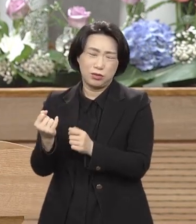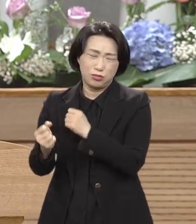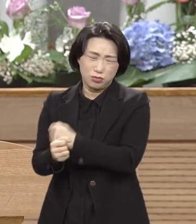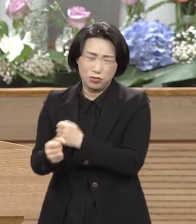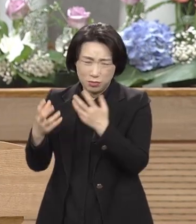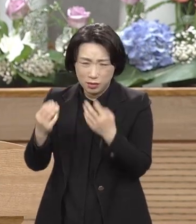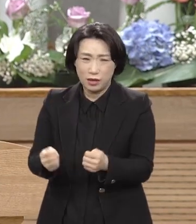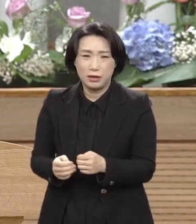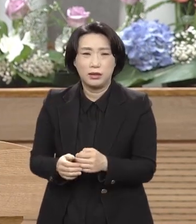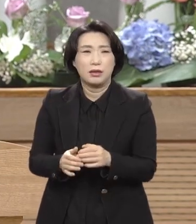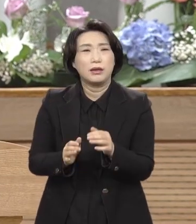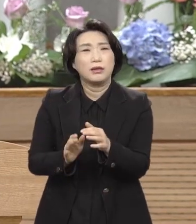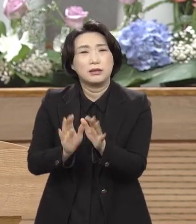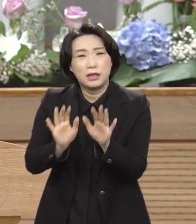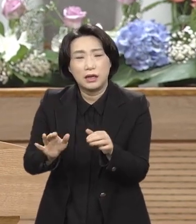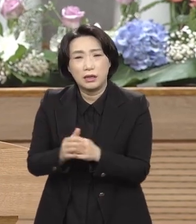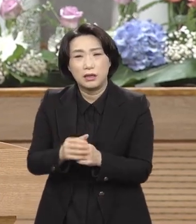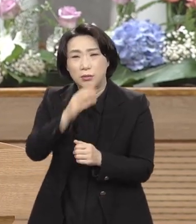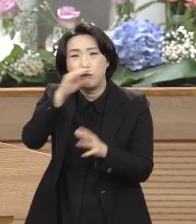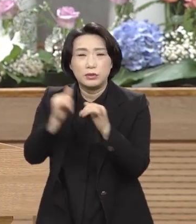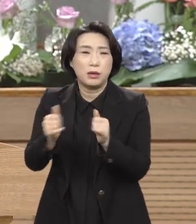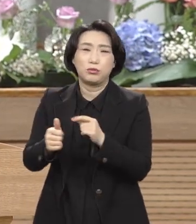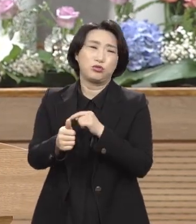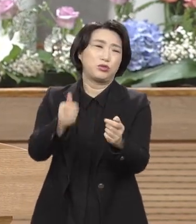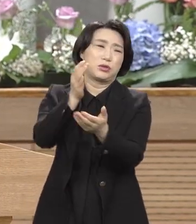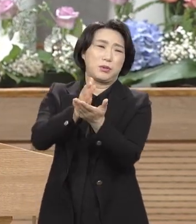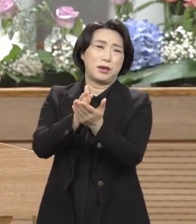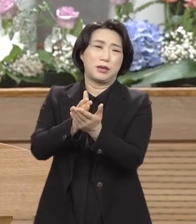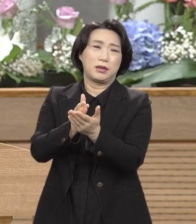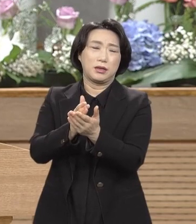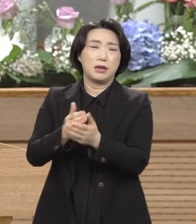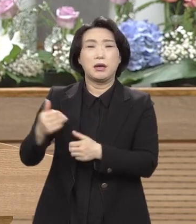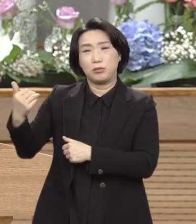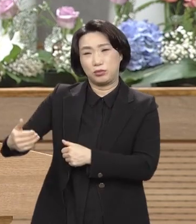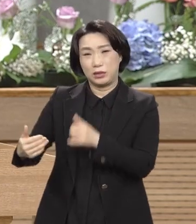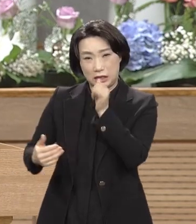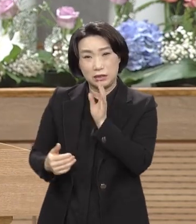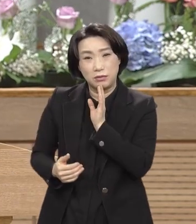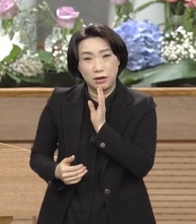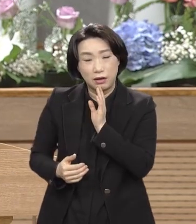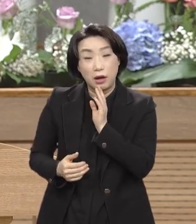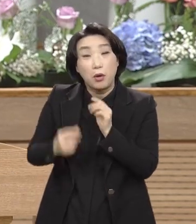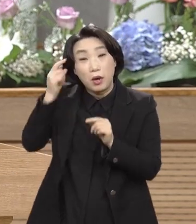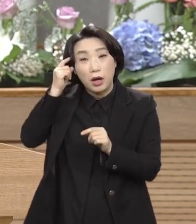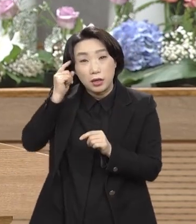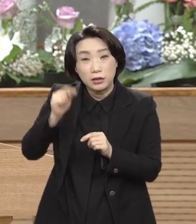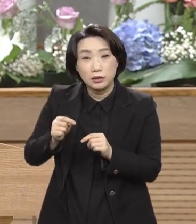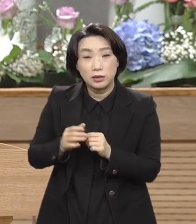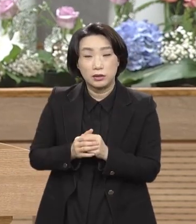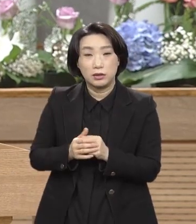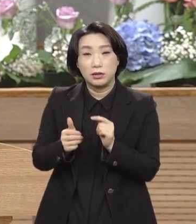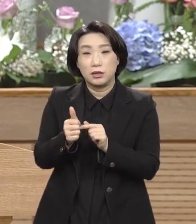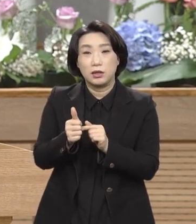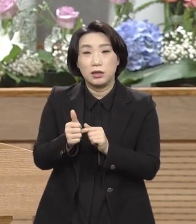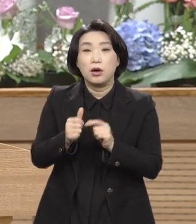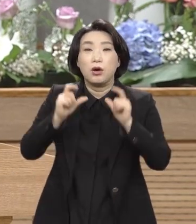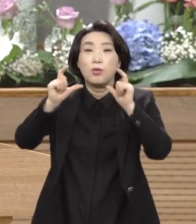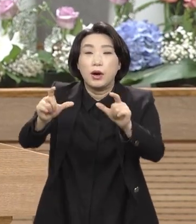정말 옳은 사람 죽이면 안 됩니다 안 됩니다 왜 그만큼 빌라도 마른 마디가 죽느냐